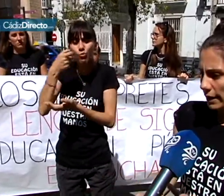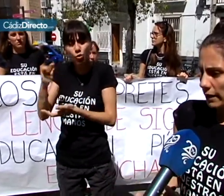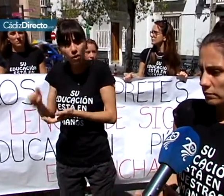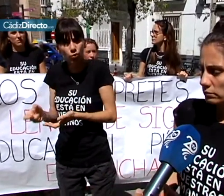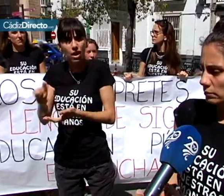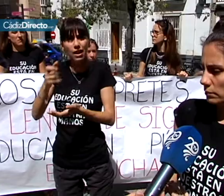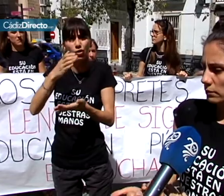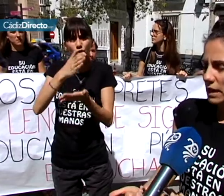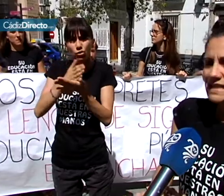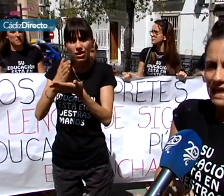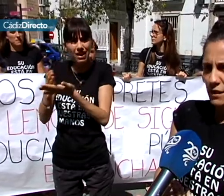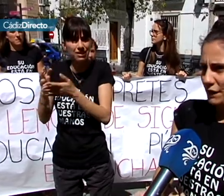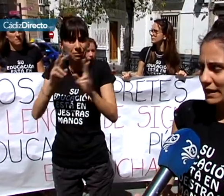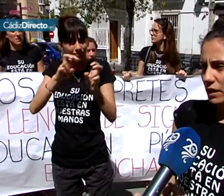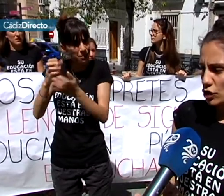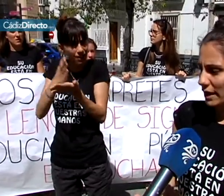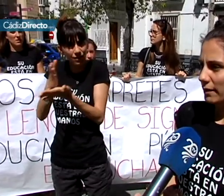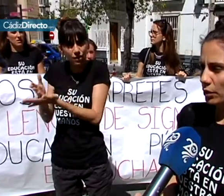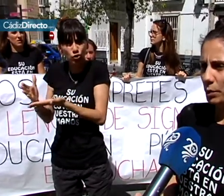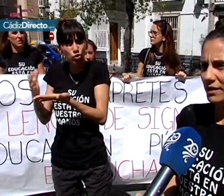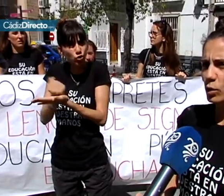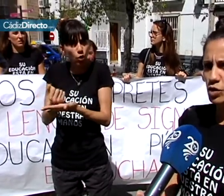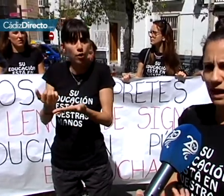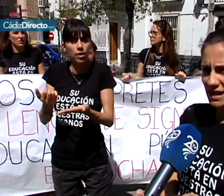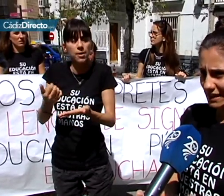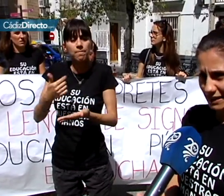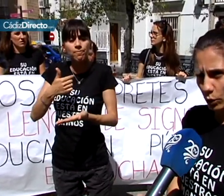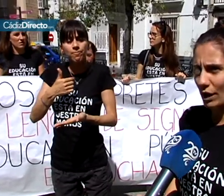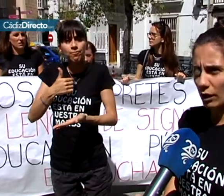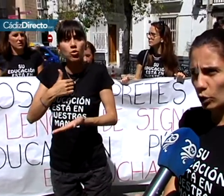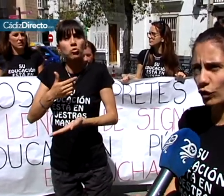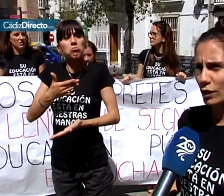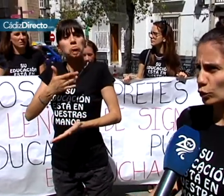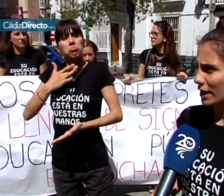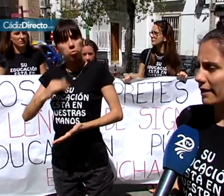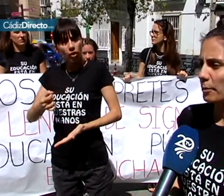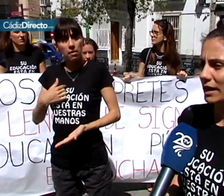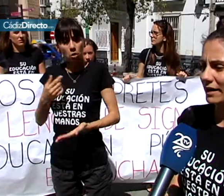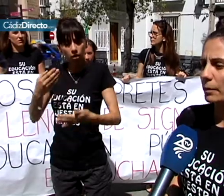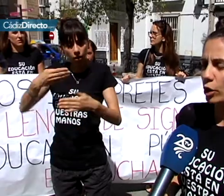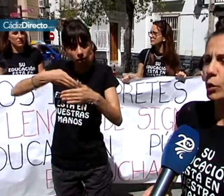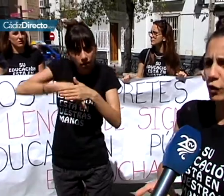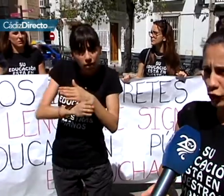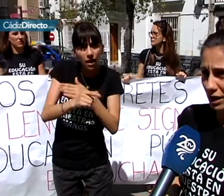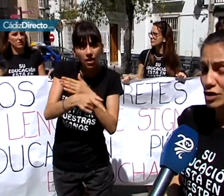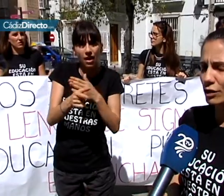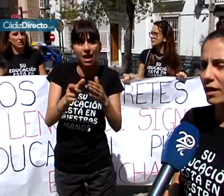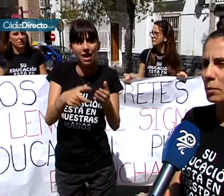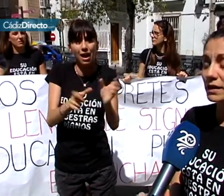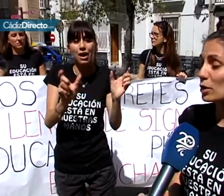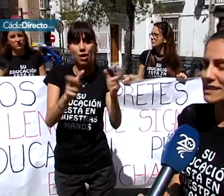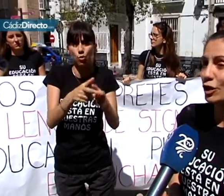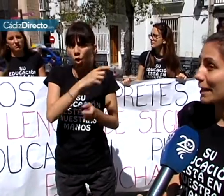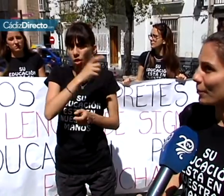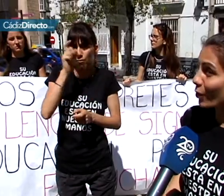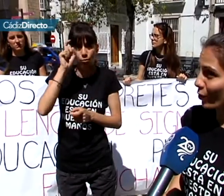si hace falta, nosotras estamos dispuestas incluso a asistir a algunos claustros o a tutorías callas por la tarde, pero que nuestro contrato sea jornadas